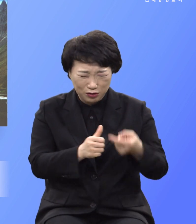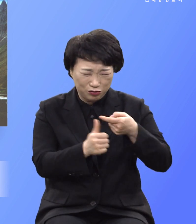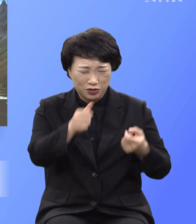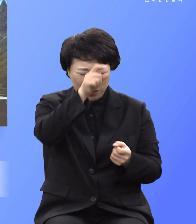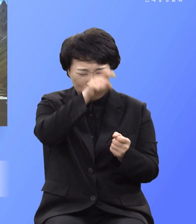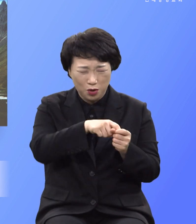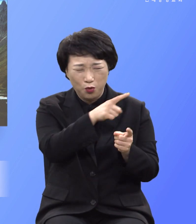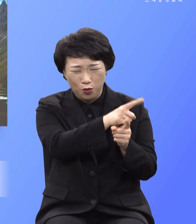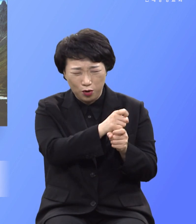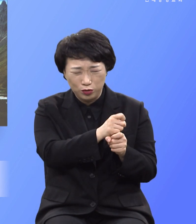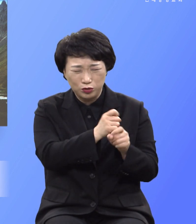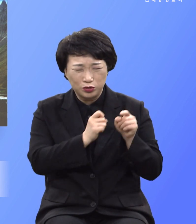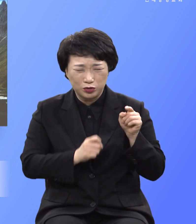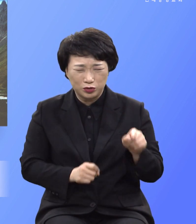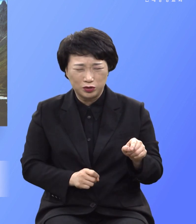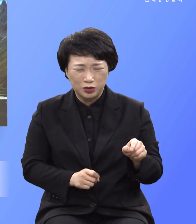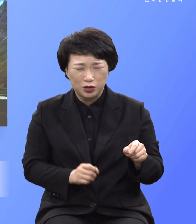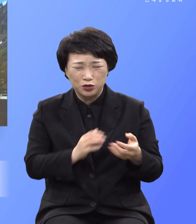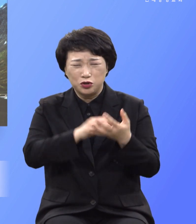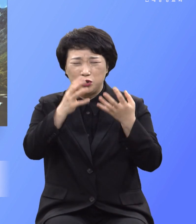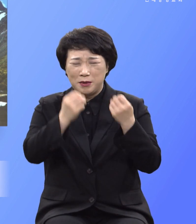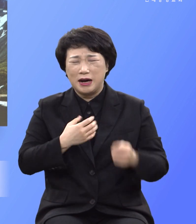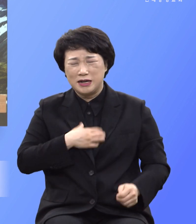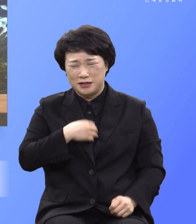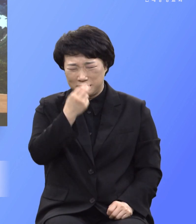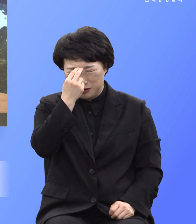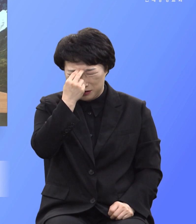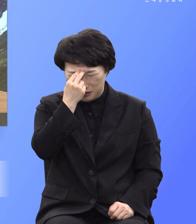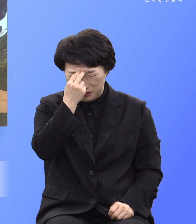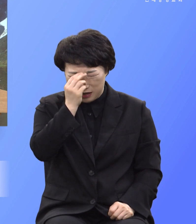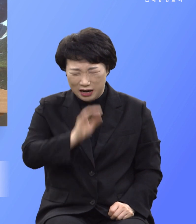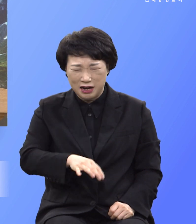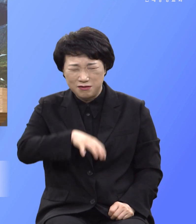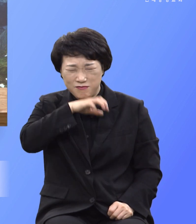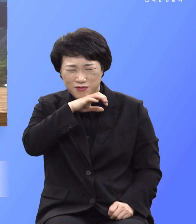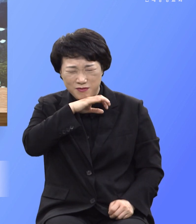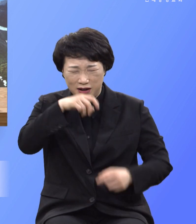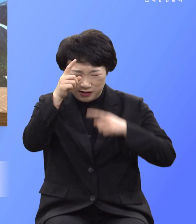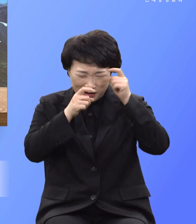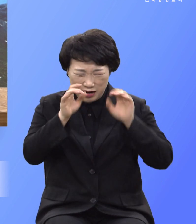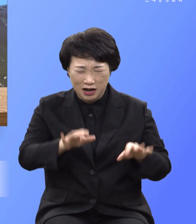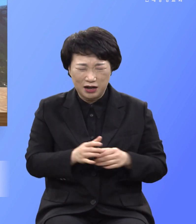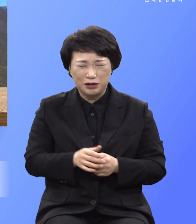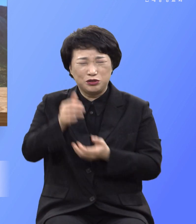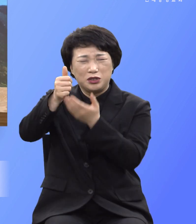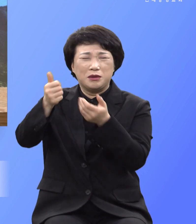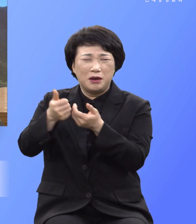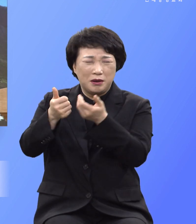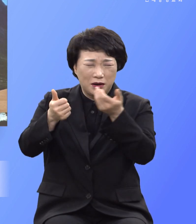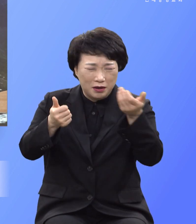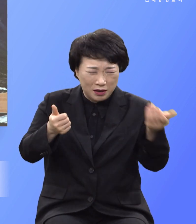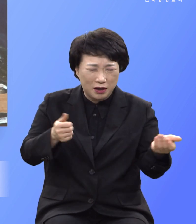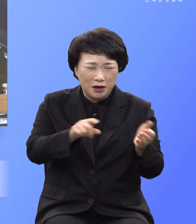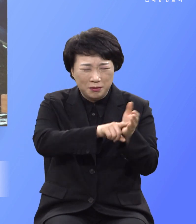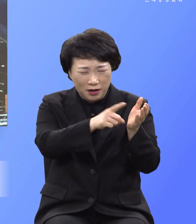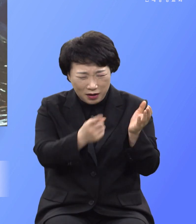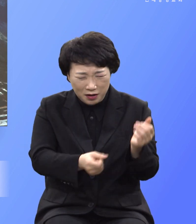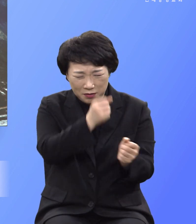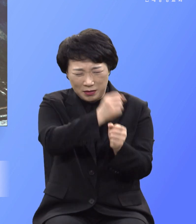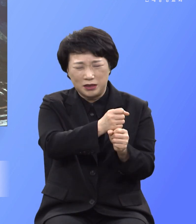원수 수많은 염려 군신 걱정 불만 불평으로 주를 떠나게 하는 원수 이